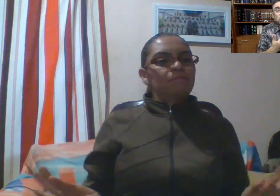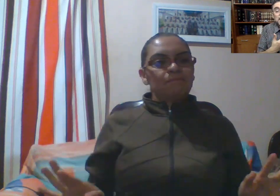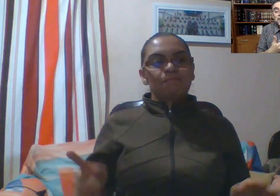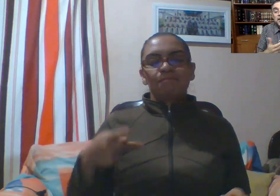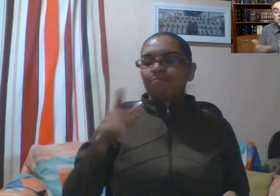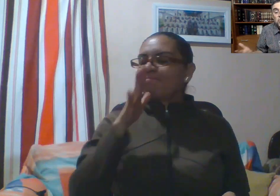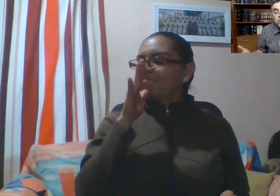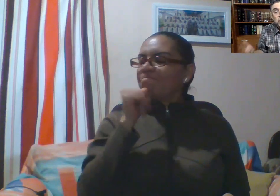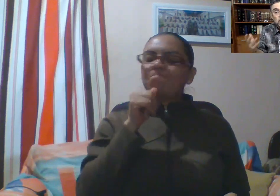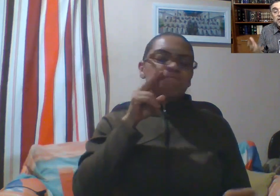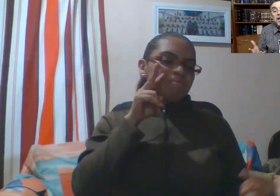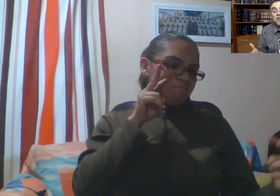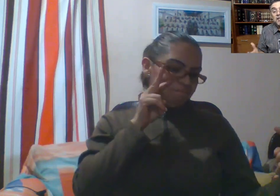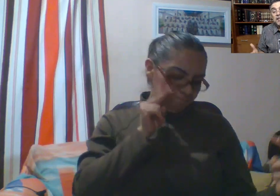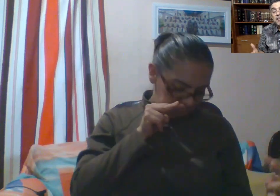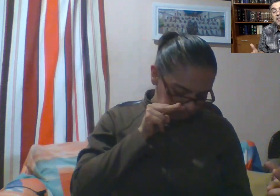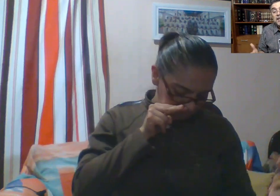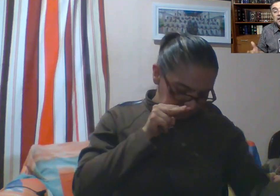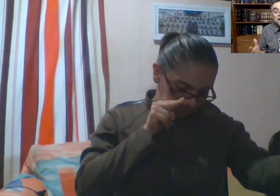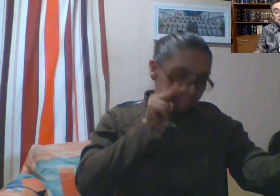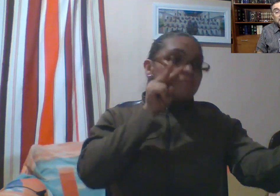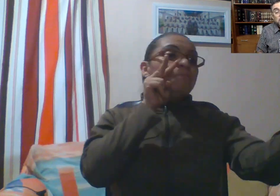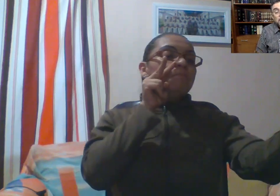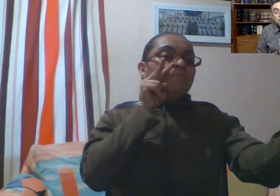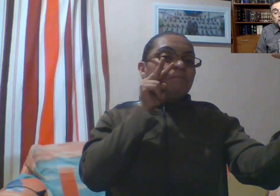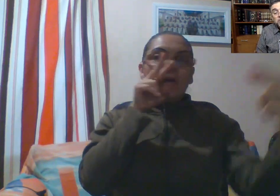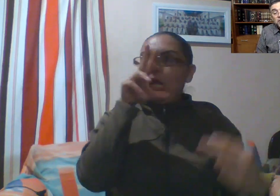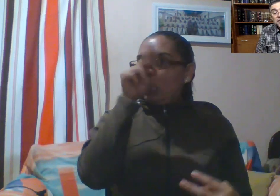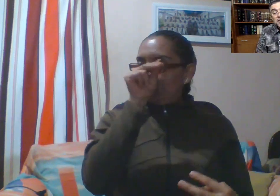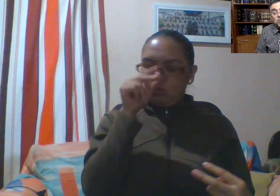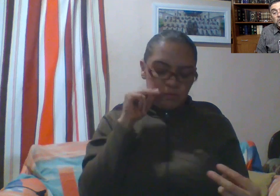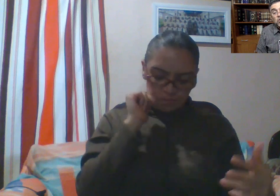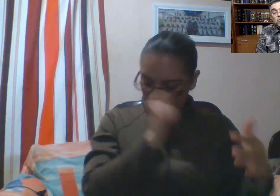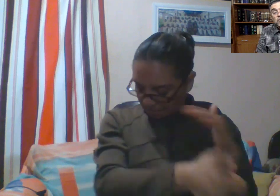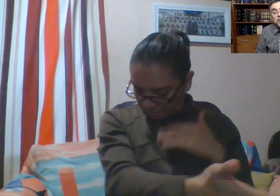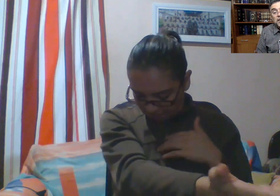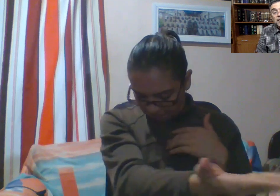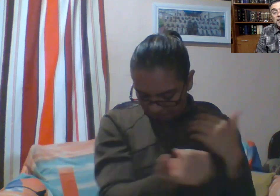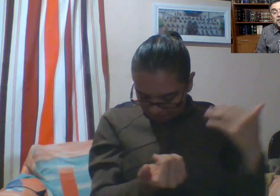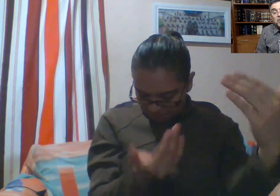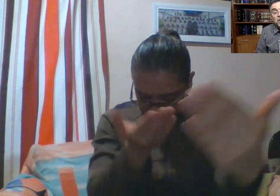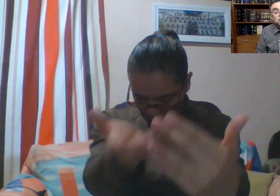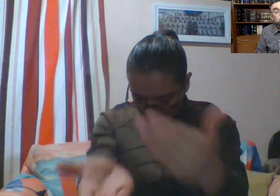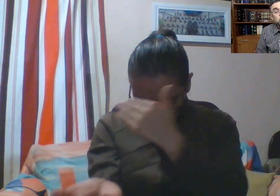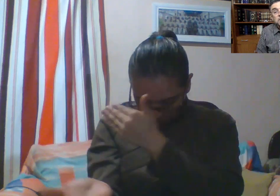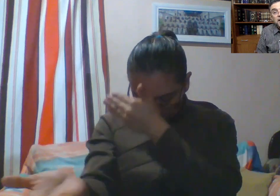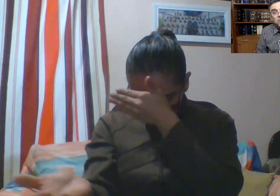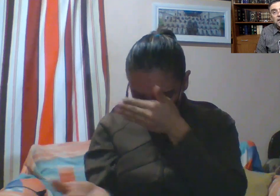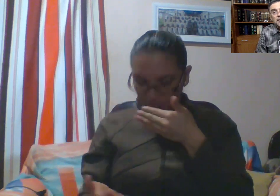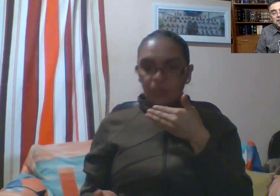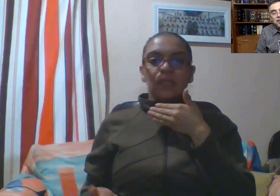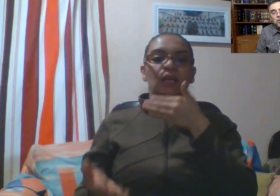miraban a los ojos, los odiaban. De hecho, eran personas que junto con su familia habían sido expulsados de la sinagoga.